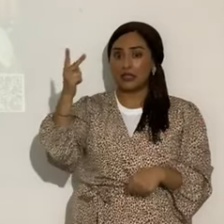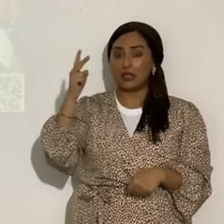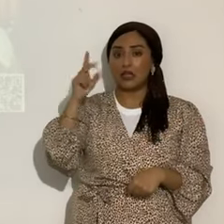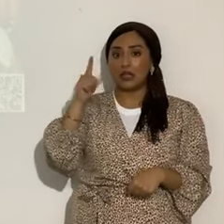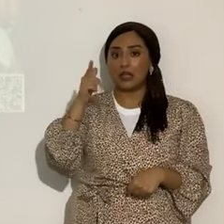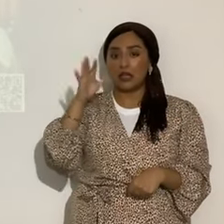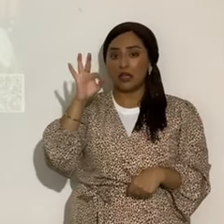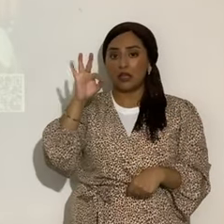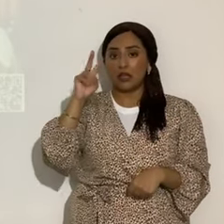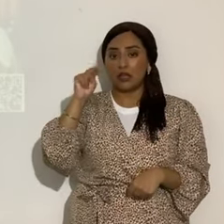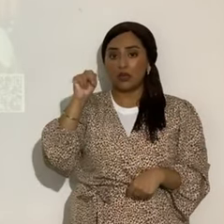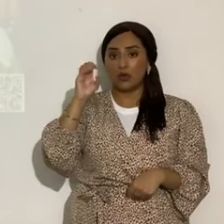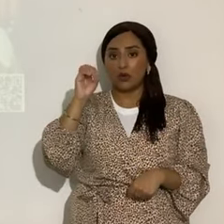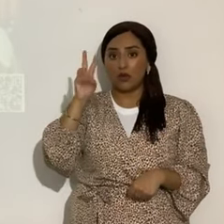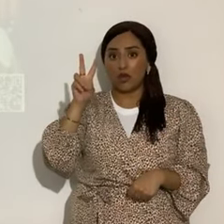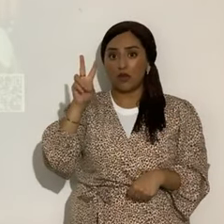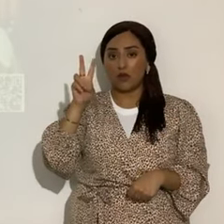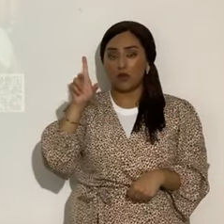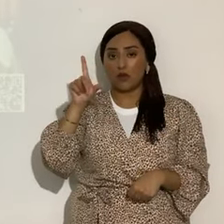de noviembre de 2024.